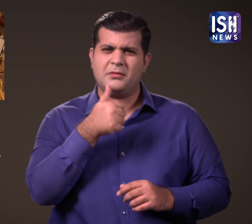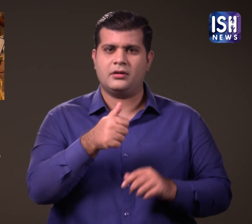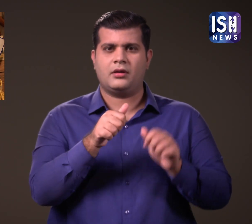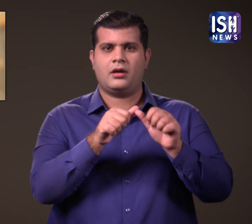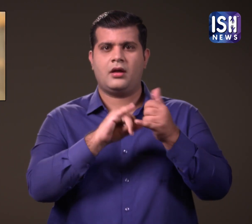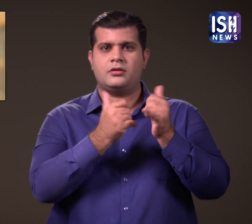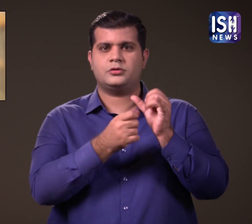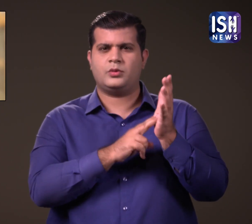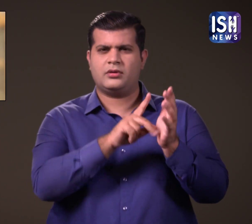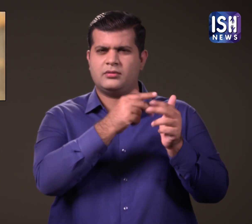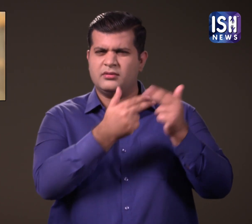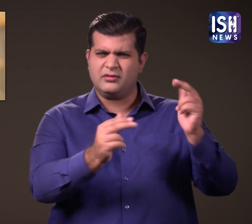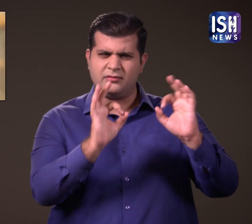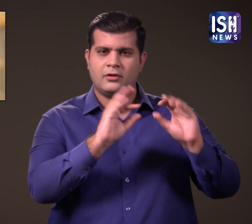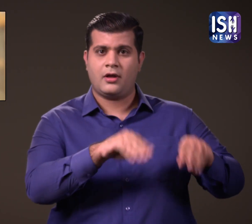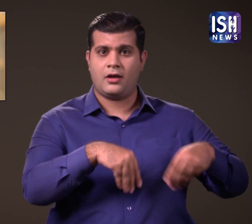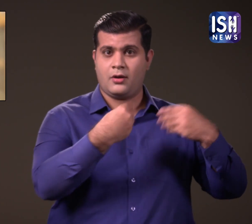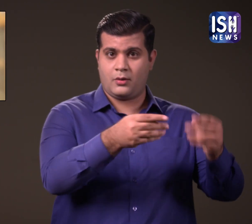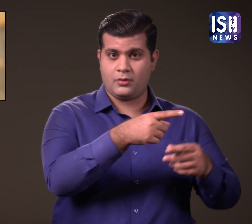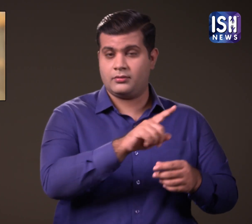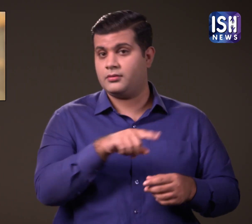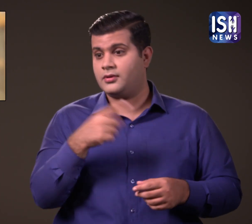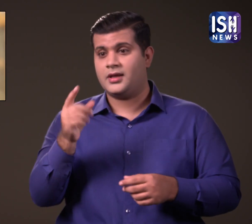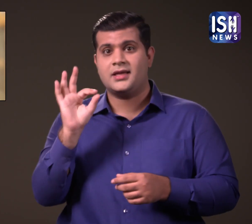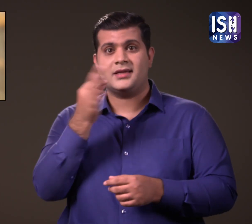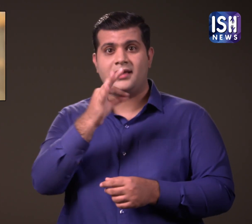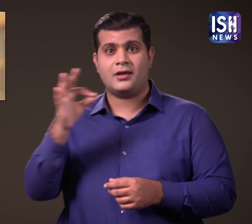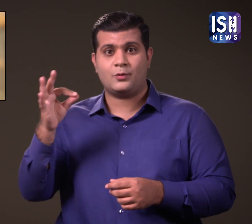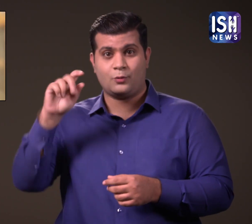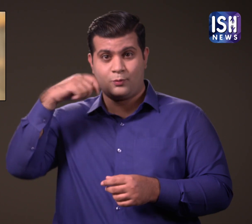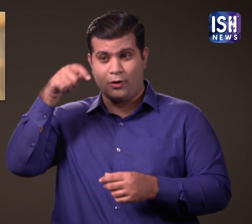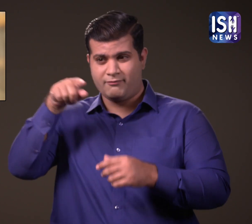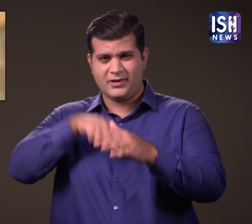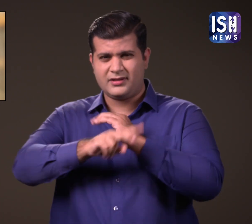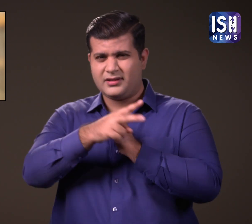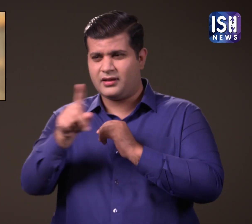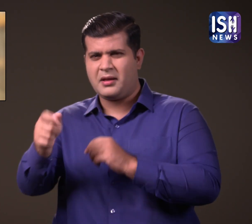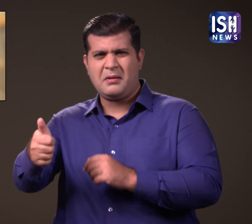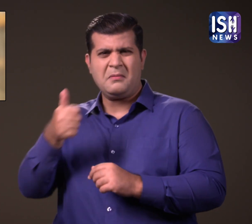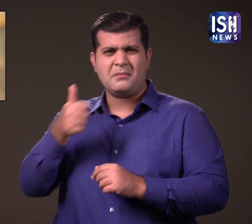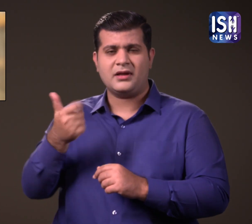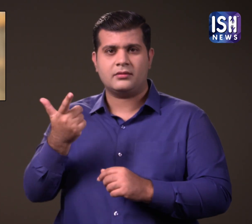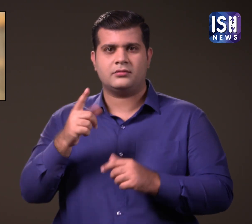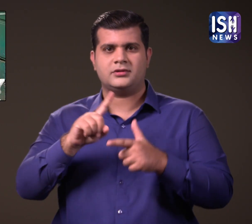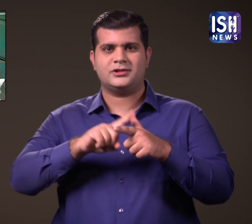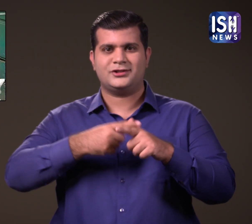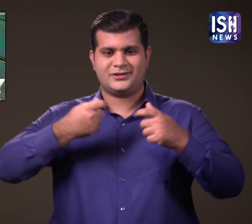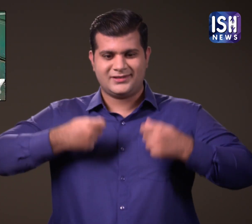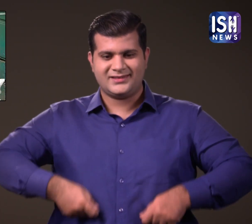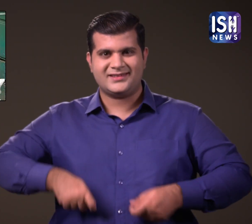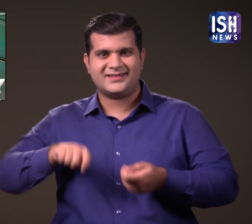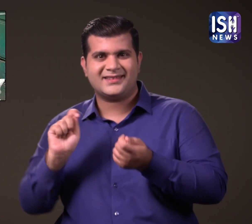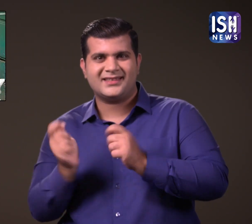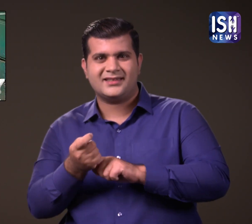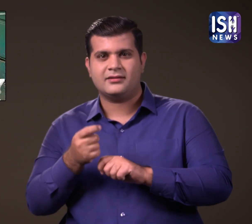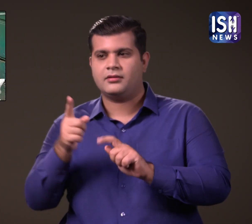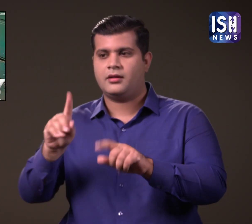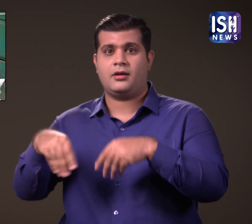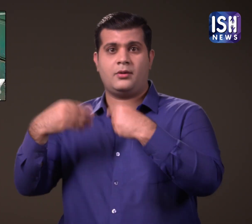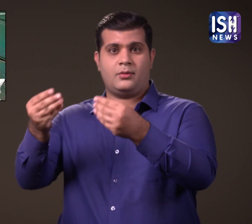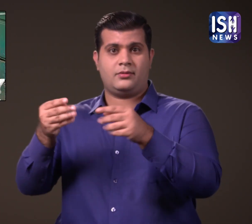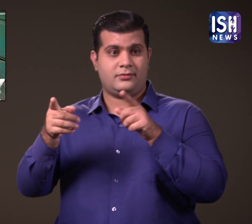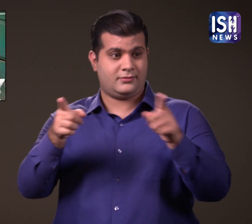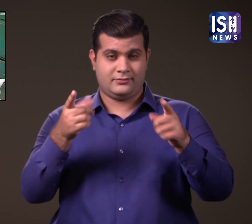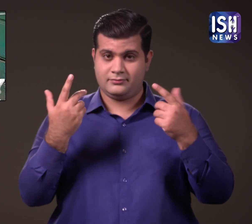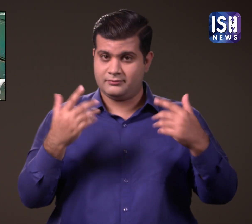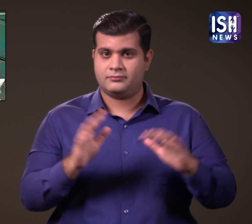जीता।